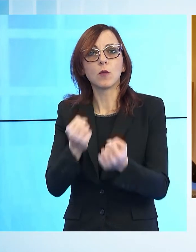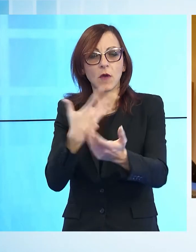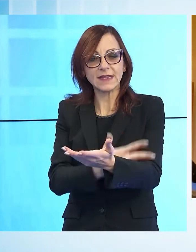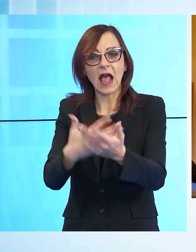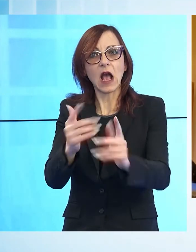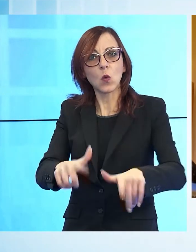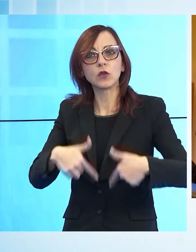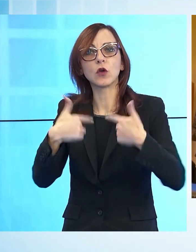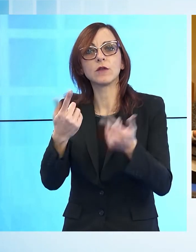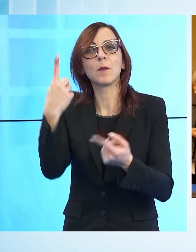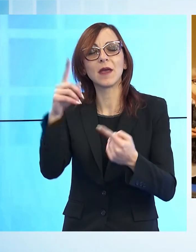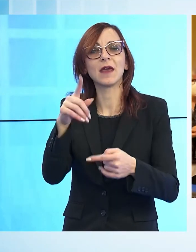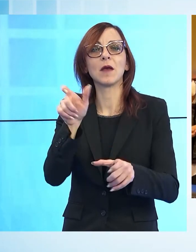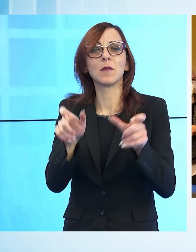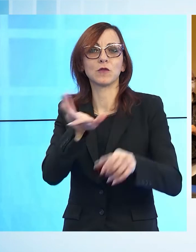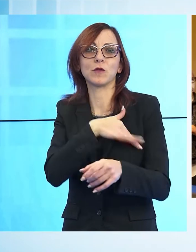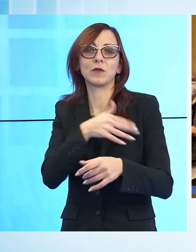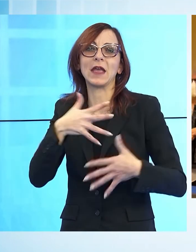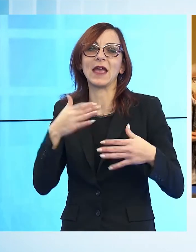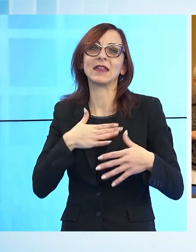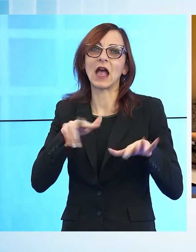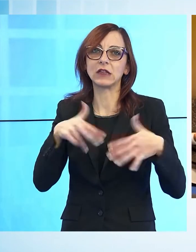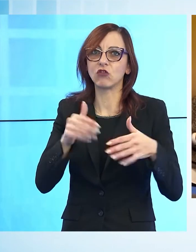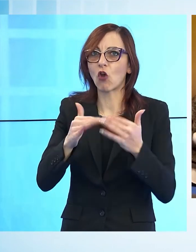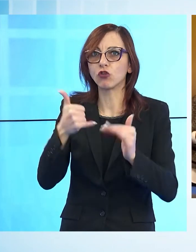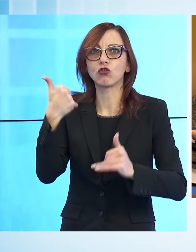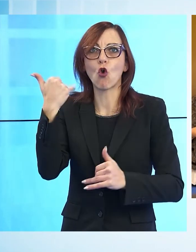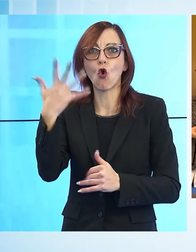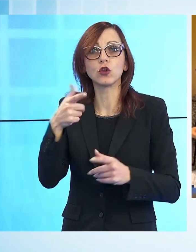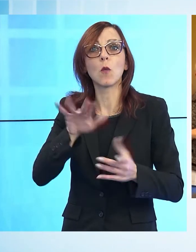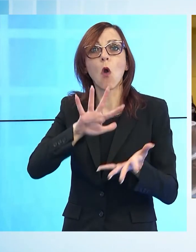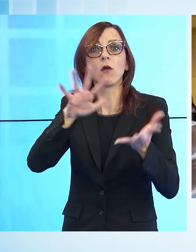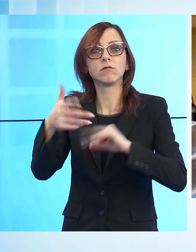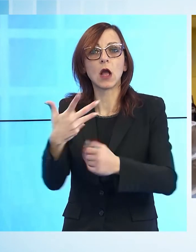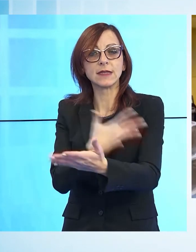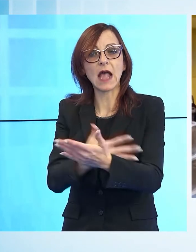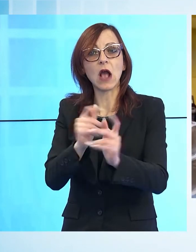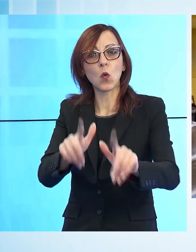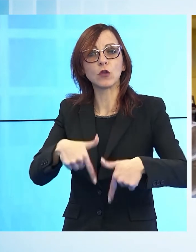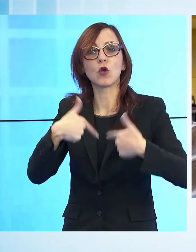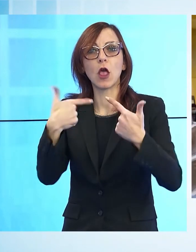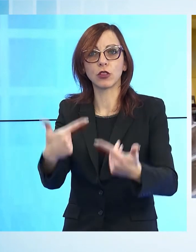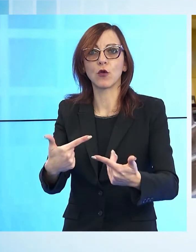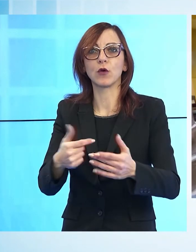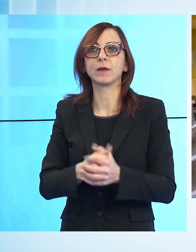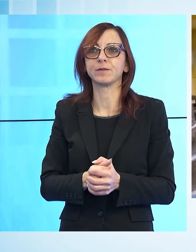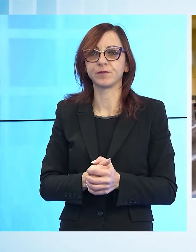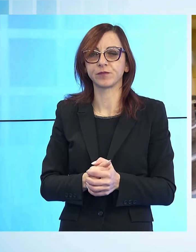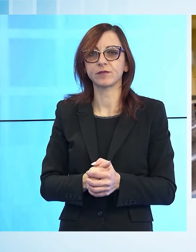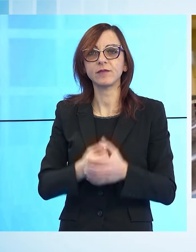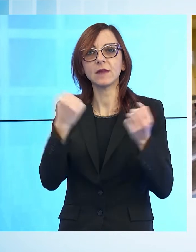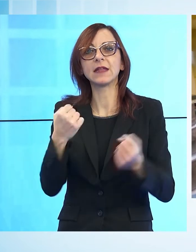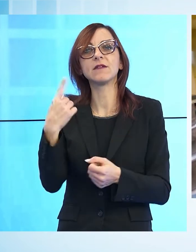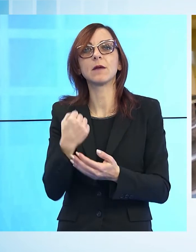che stanno per compiere i 18 anni e che quindi possono diventare donatori di sangue attivi. Questa specifica iniziativa è stata